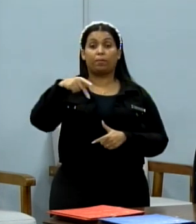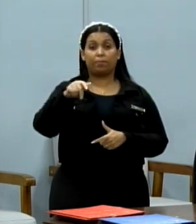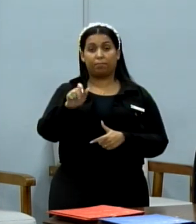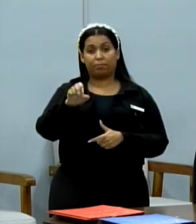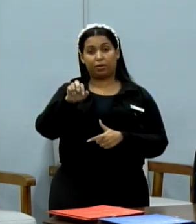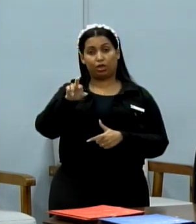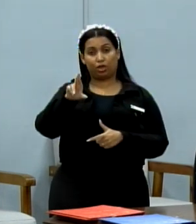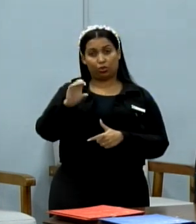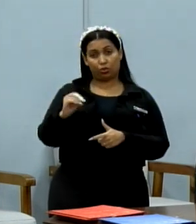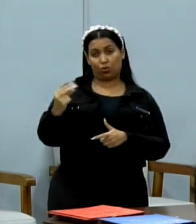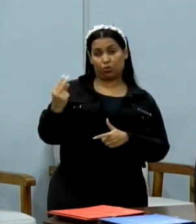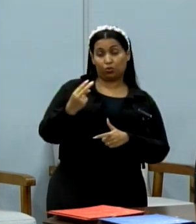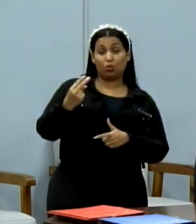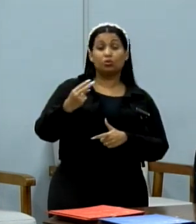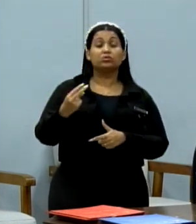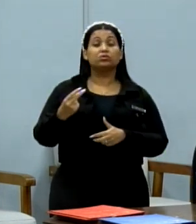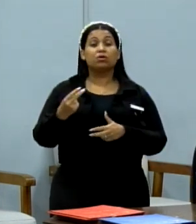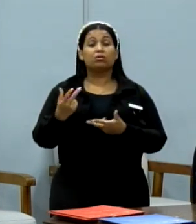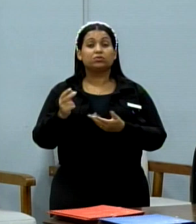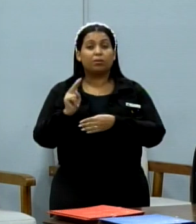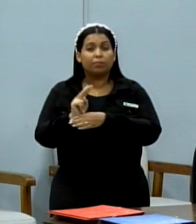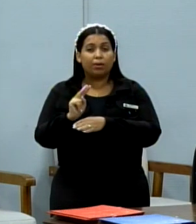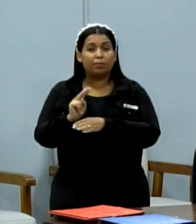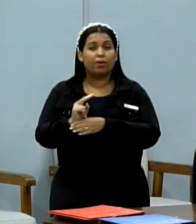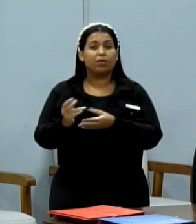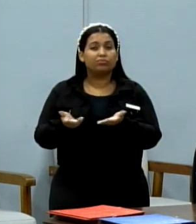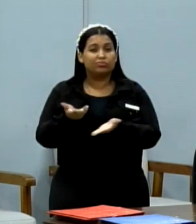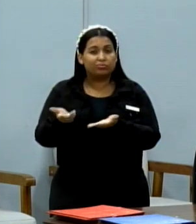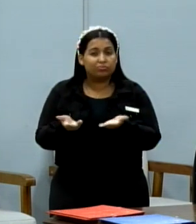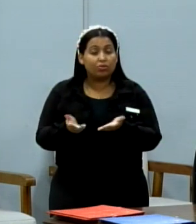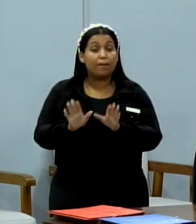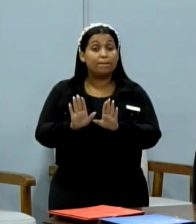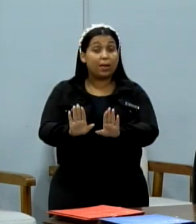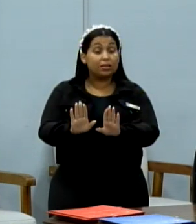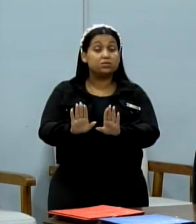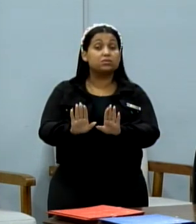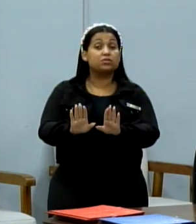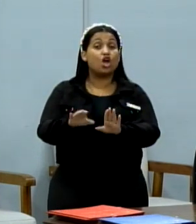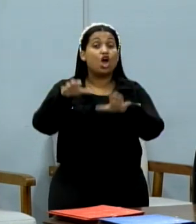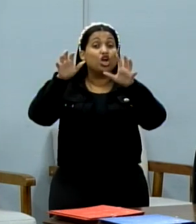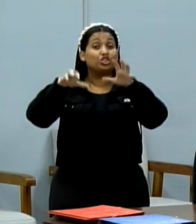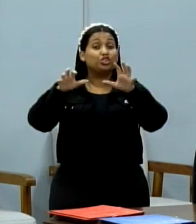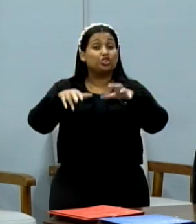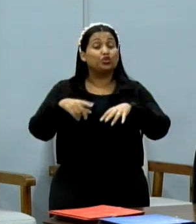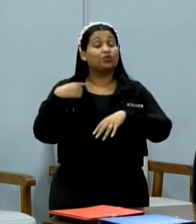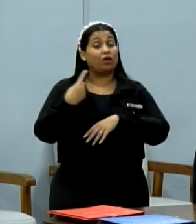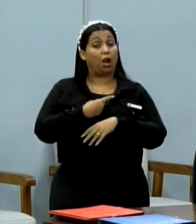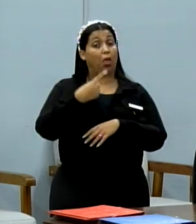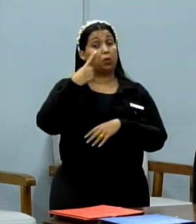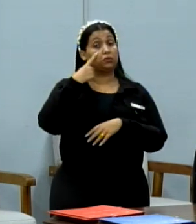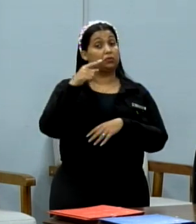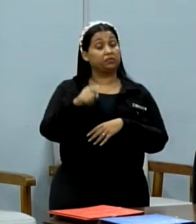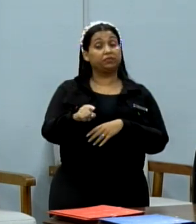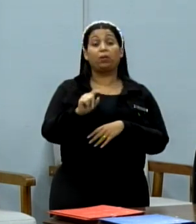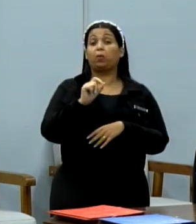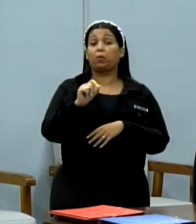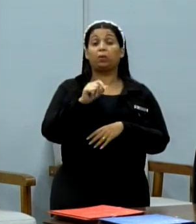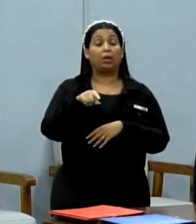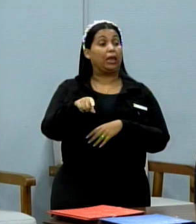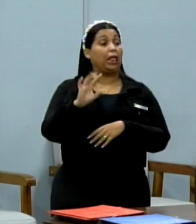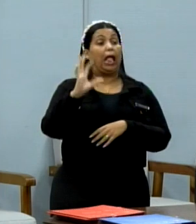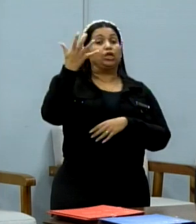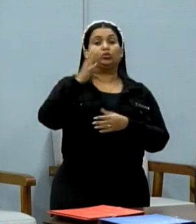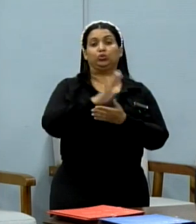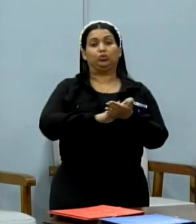cuidados paliativos, mas com a chegada de novas chuvas nós podemos observar que a situação não é